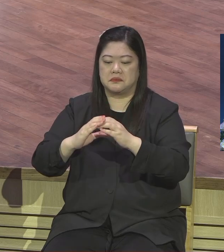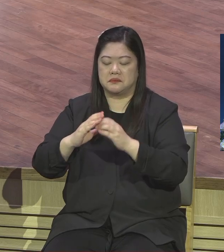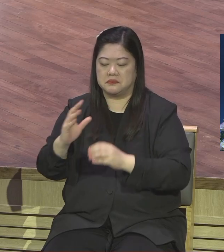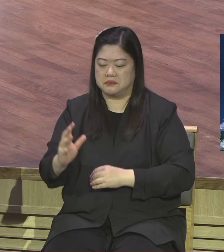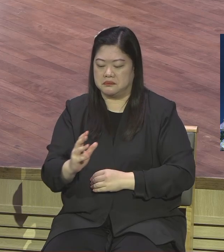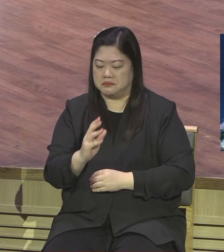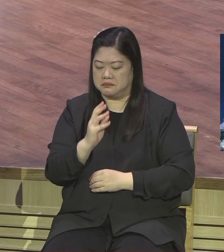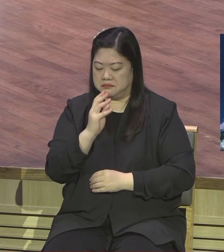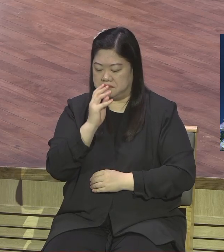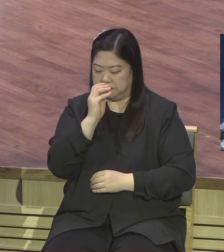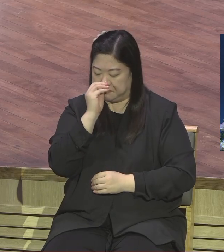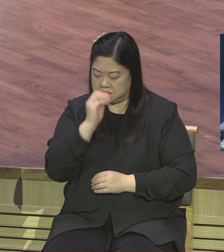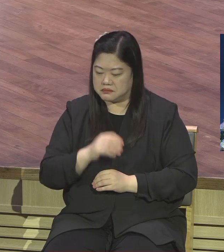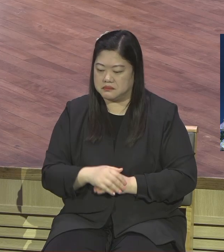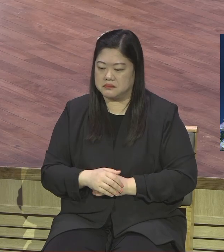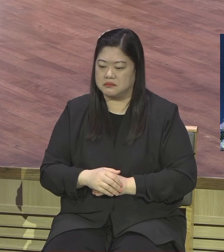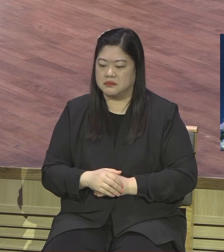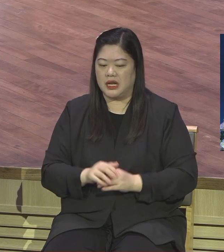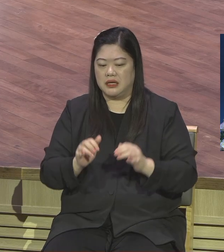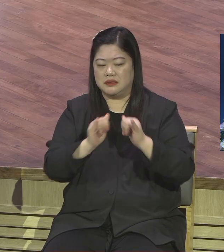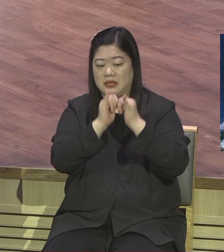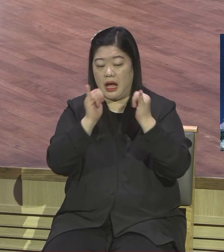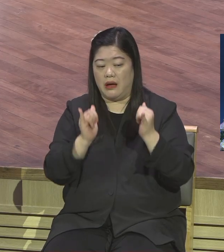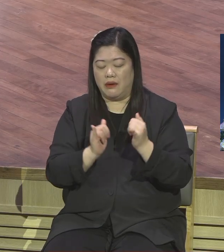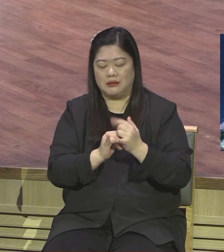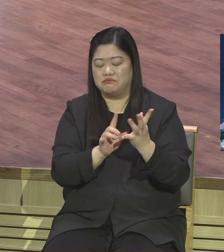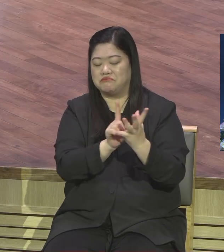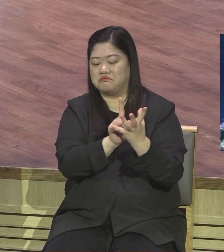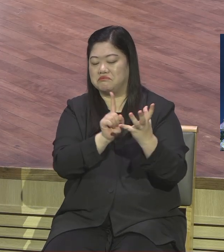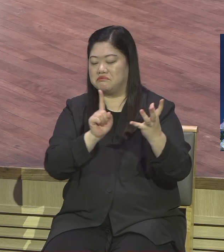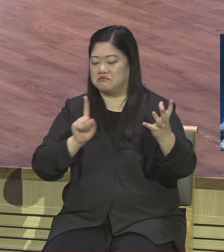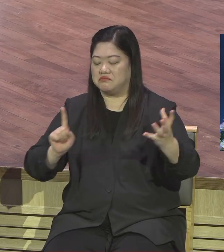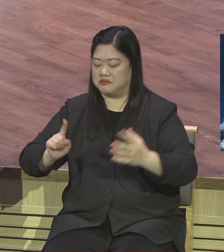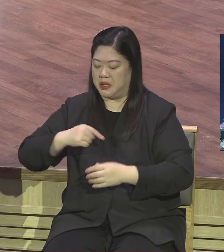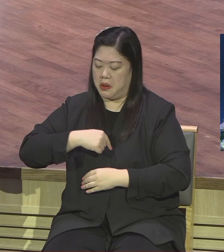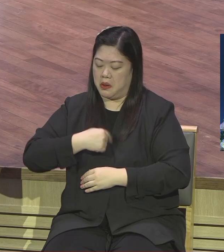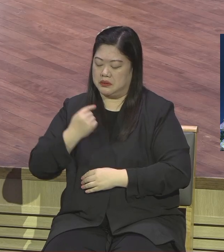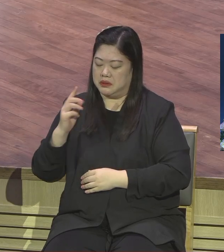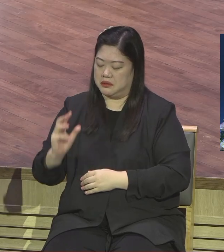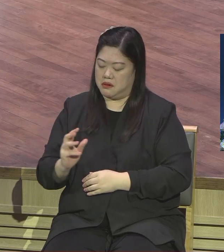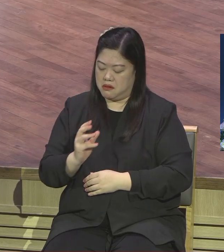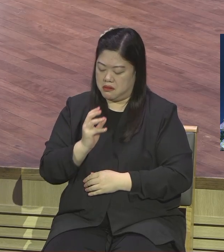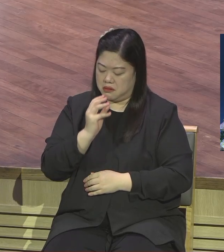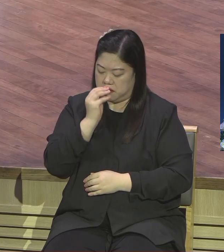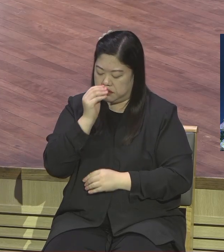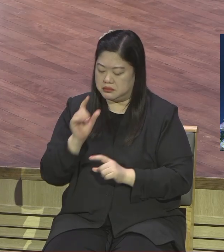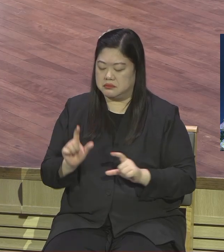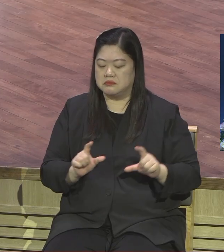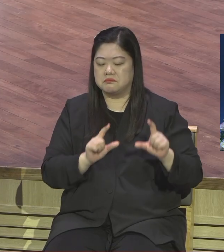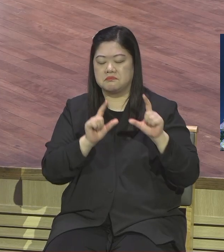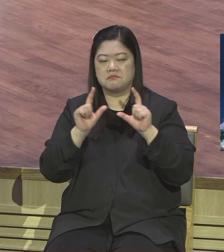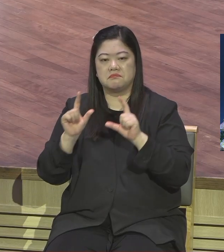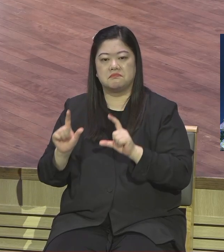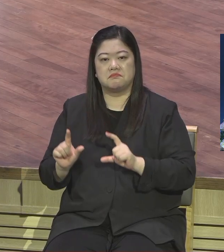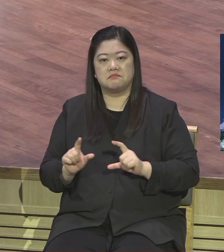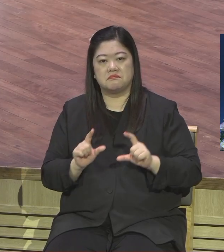그냥 사월에 피추도 몽고 저는 아주 그렇게 보이고 다 초라하게 경건하게 도덕적 윤리지